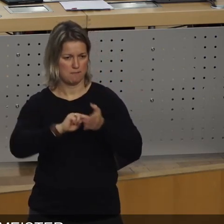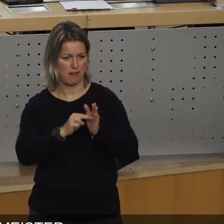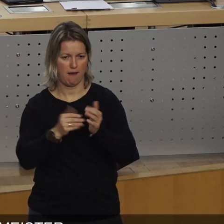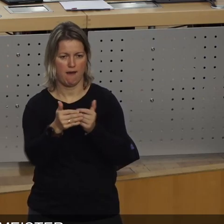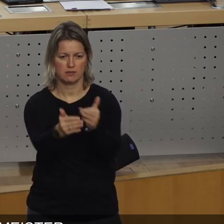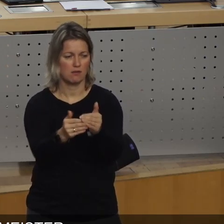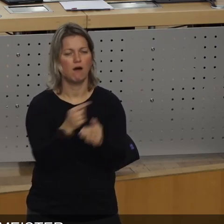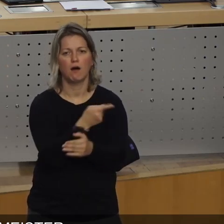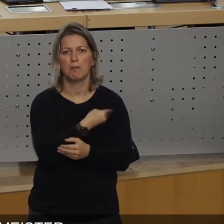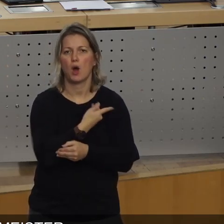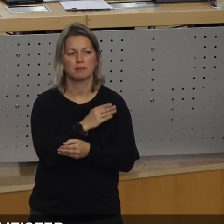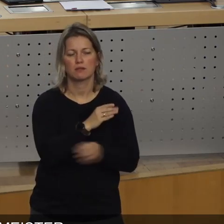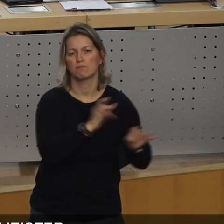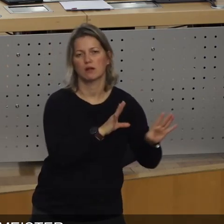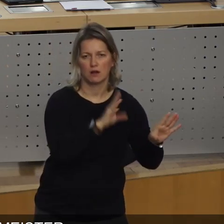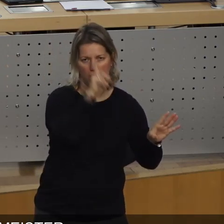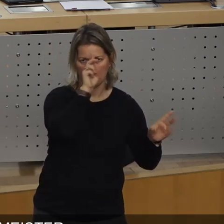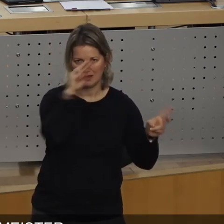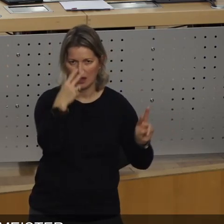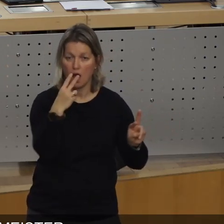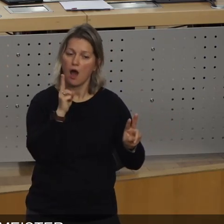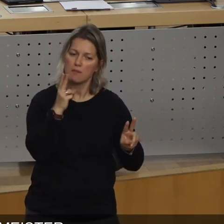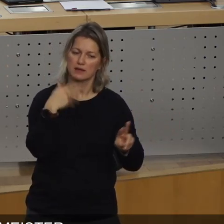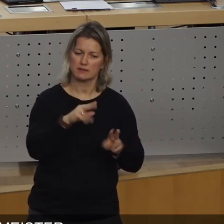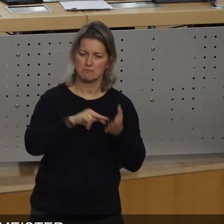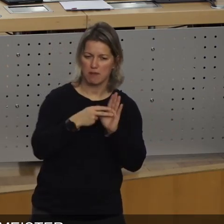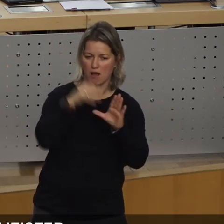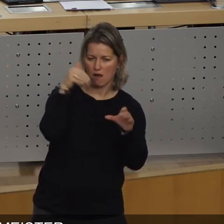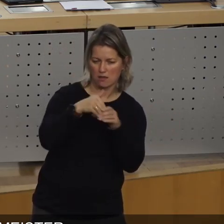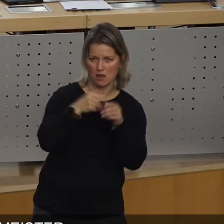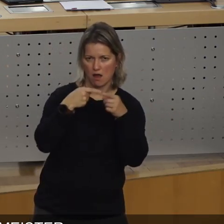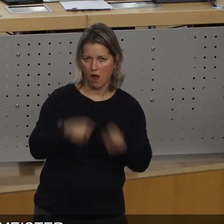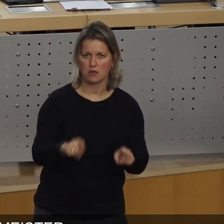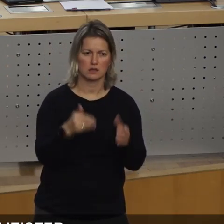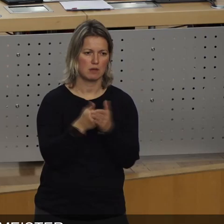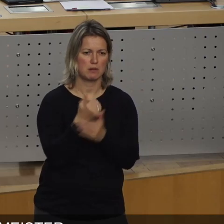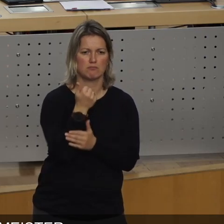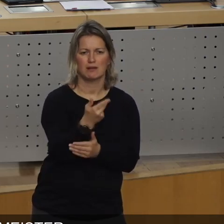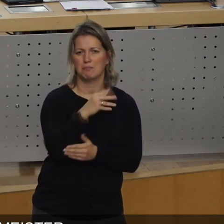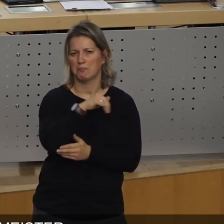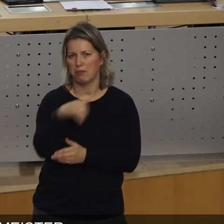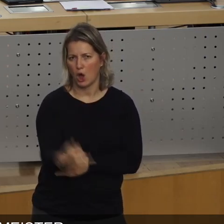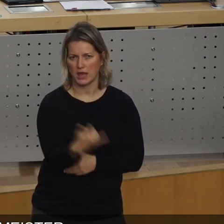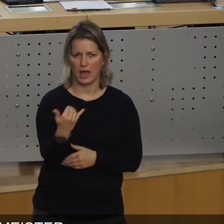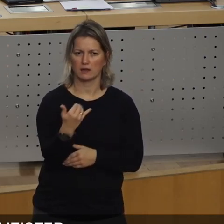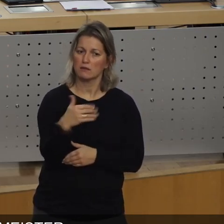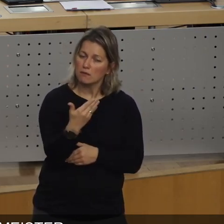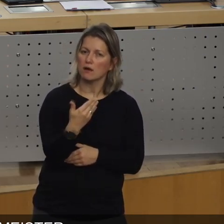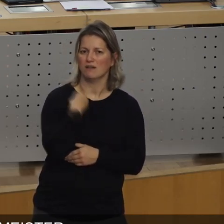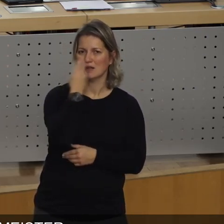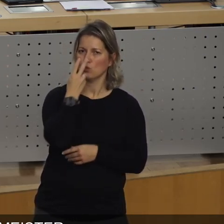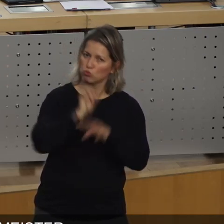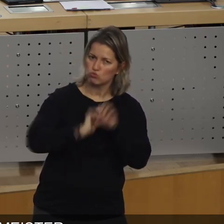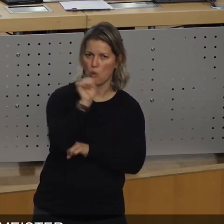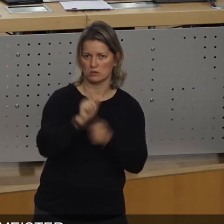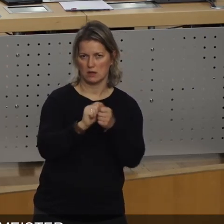Momentum, was wir uns vorgenommen haben, die wichtigsten und spannendsten Projekte sehr wohl schauen, dass wir sie auch abbilden können. Wie gesagt,